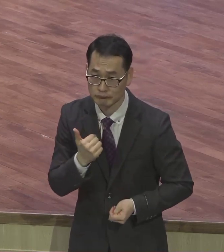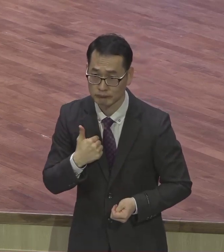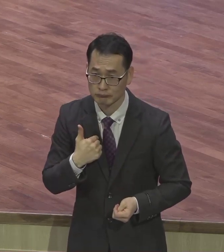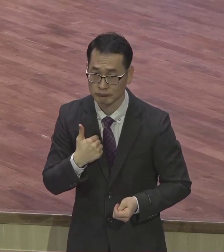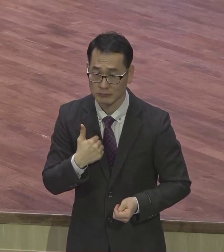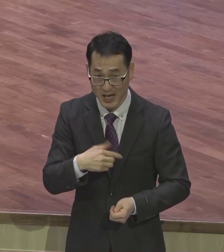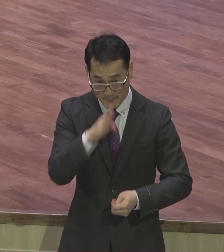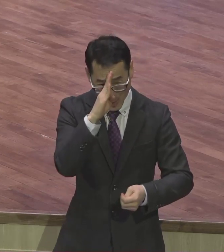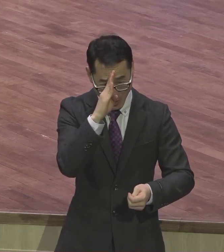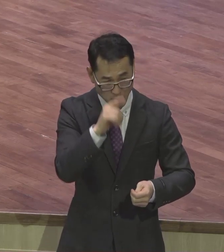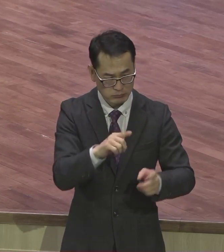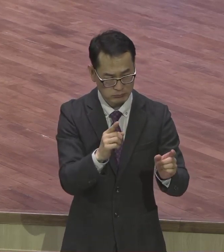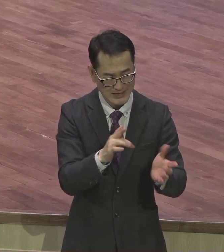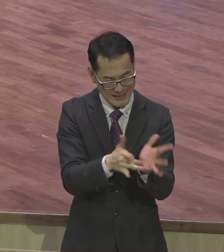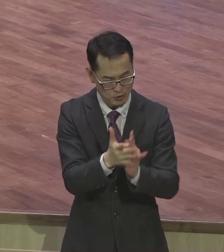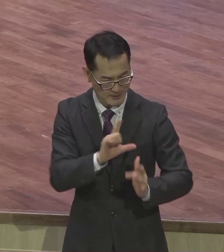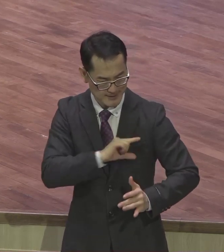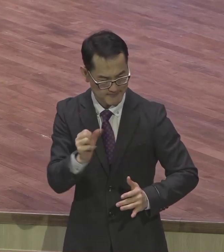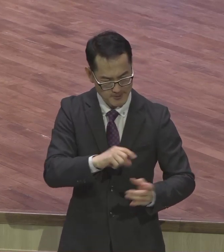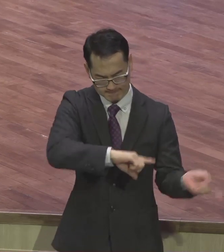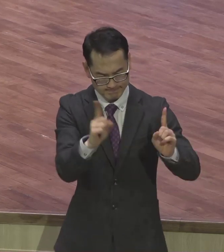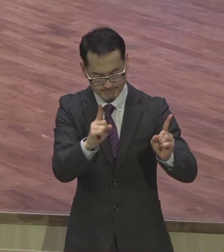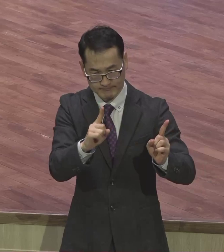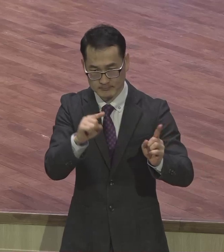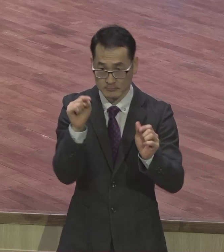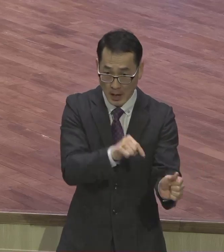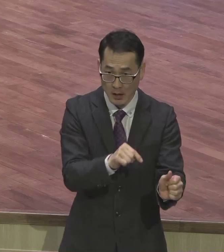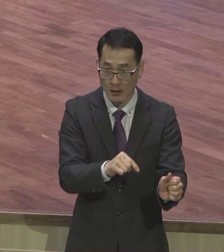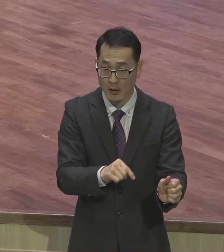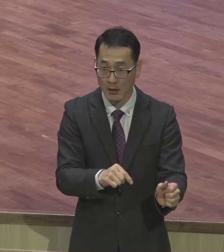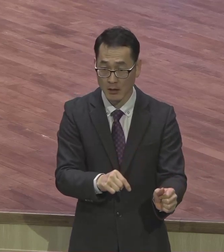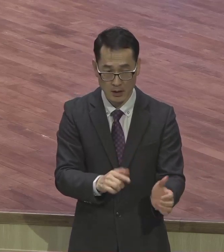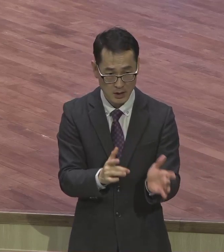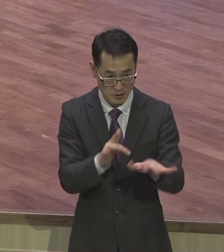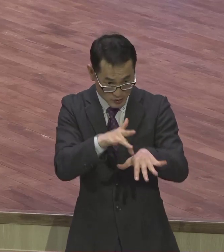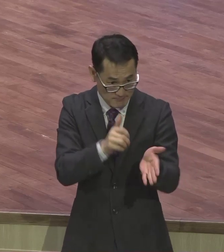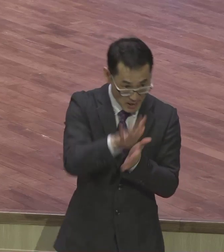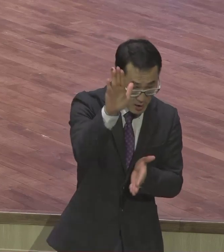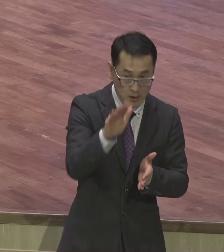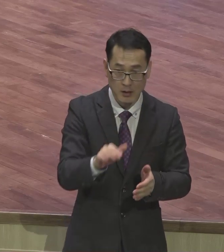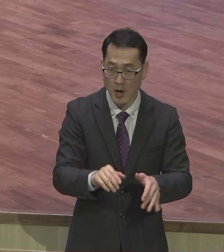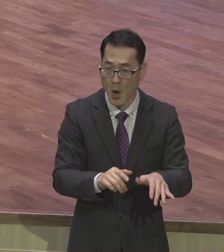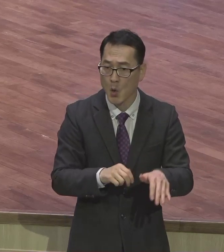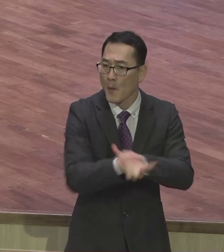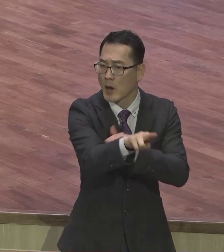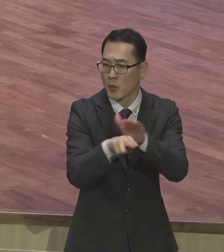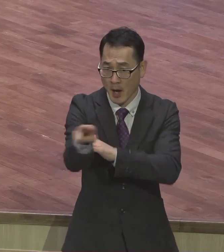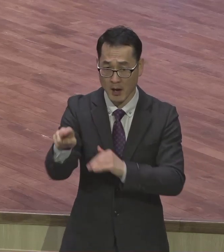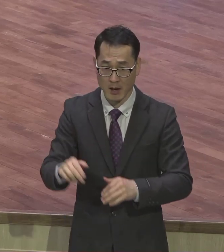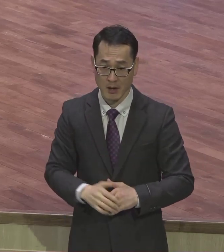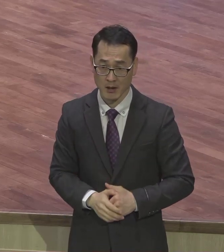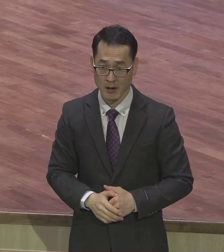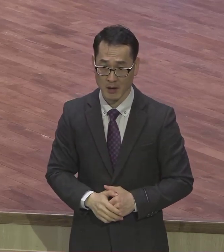많이 치유했어요 예수 이름으로 물어봤더니 나가더라 그게 권세예요 목사님을 준 게 아니에요 여러분에게 주어서